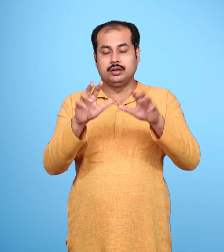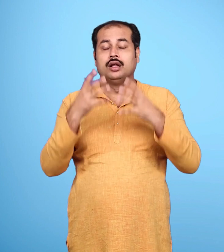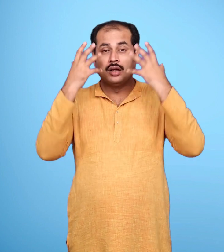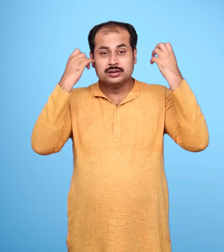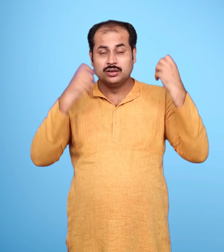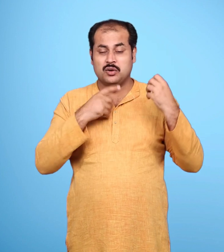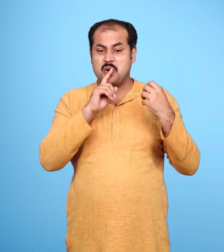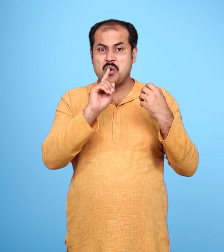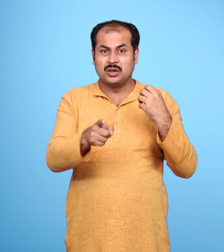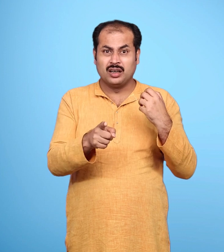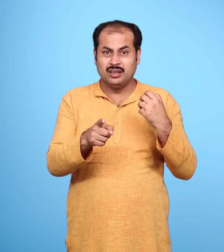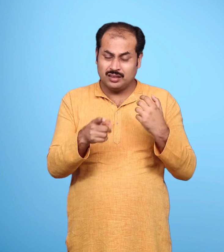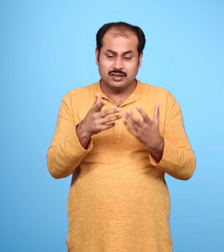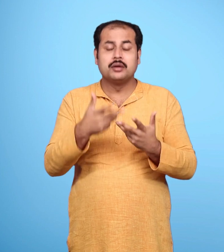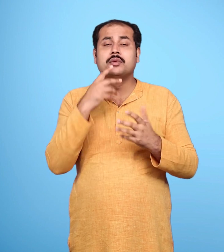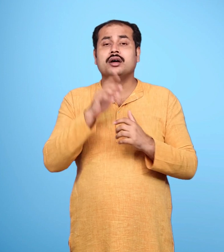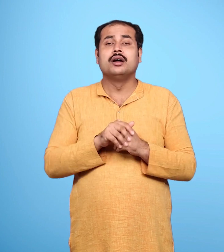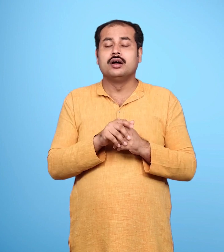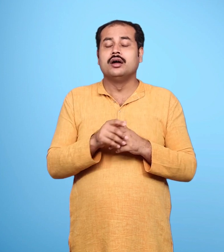कहा तुम लोग पंचवड़ी जाओ